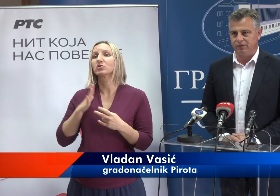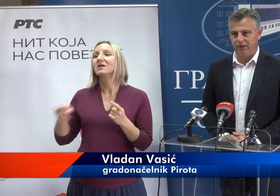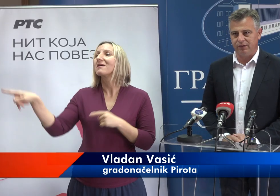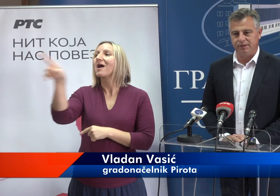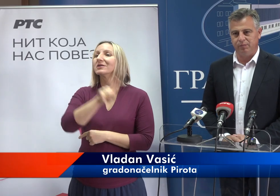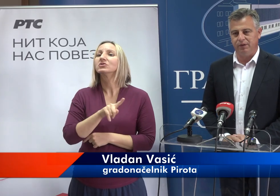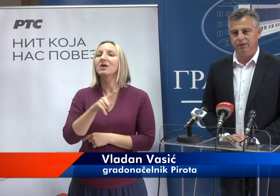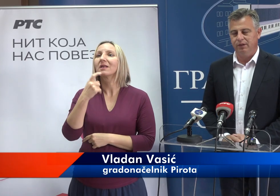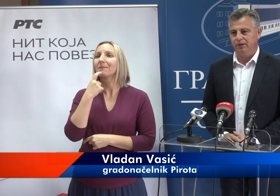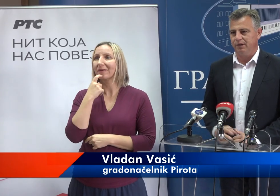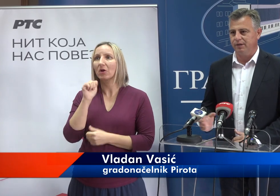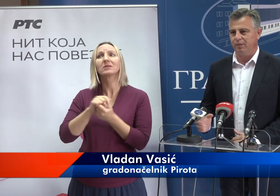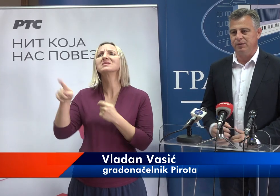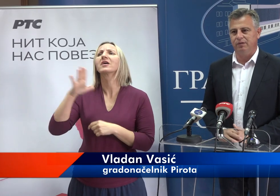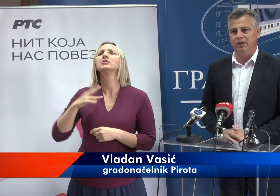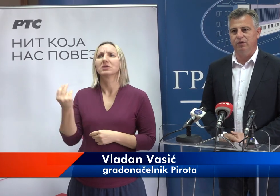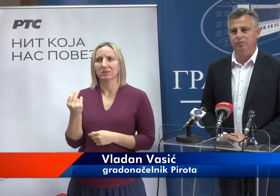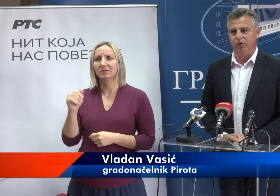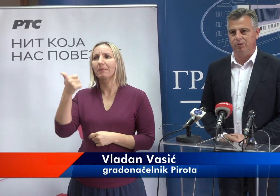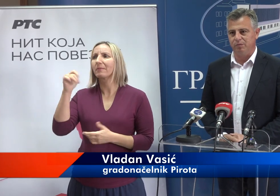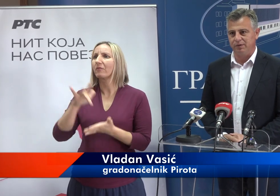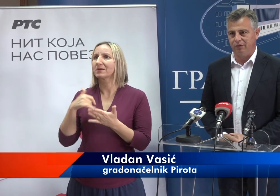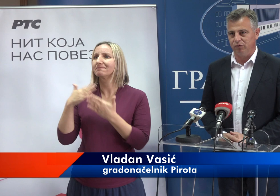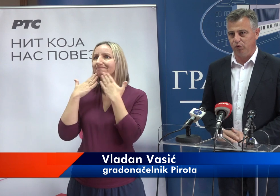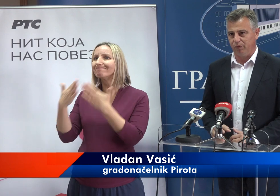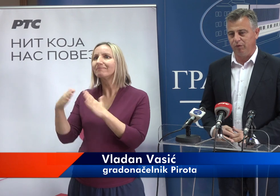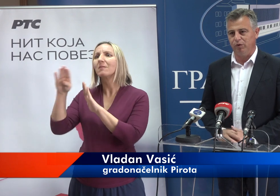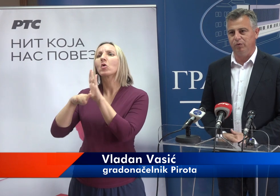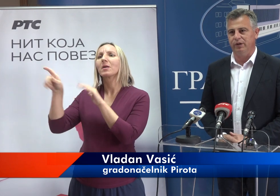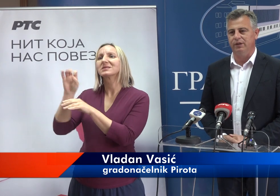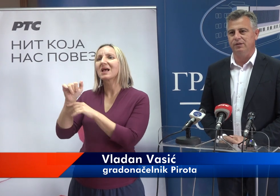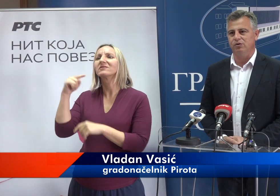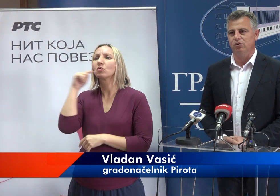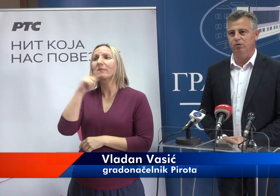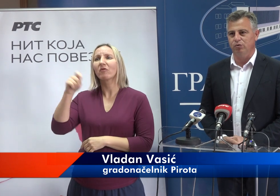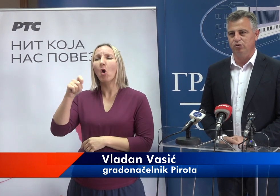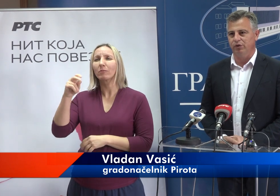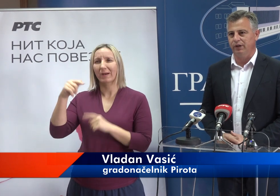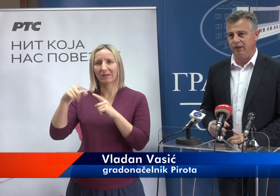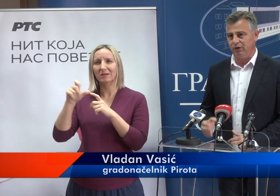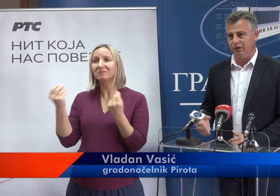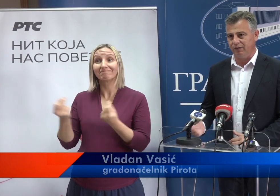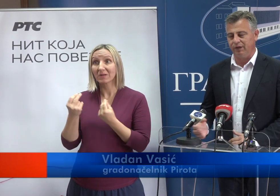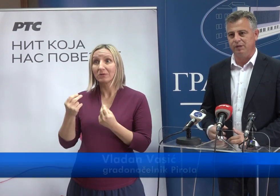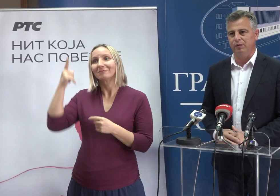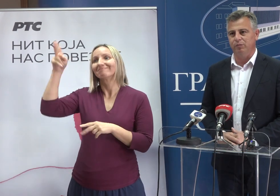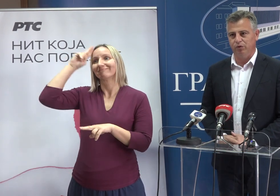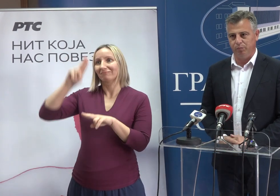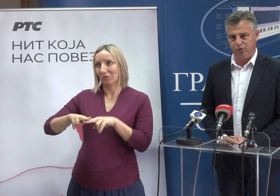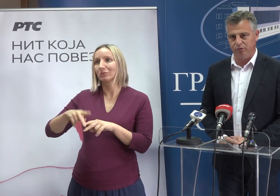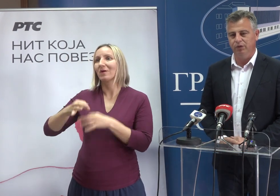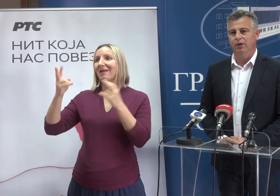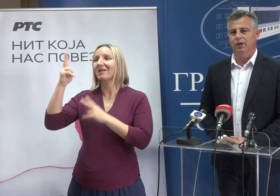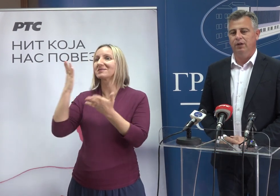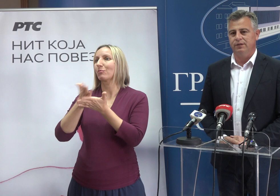Pirota i za sve građane Srbije. Ja se najprez zahvaljujem programskom savjetu i upravnom odboru RTS-a što je odlučio da jedna od javnih rasprave